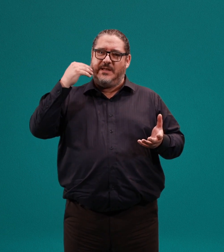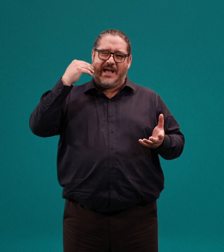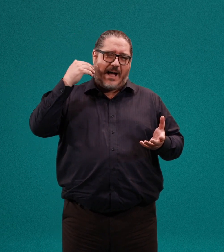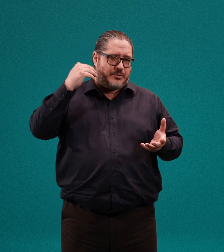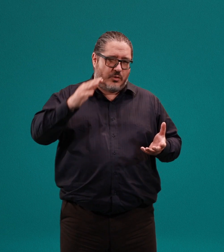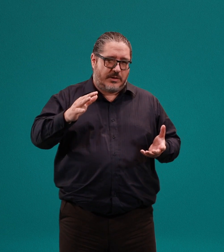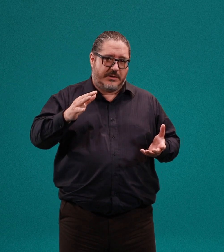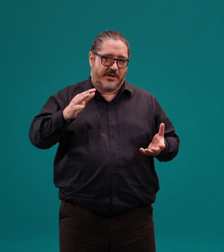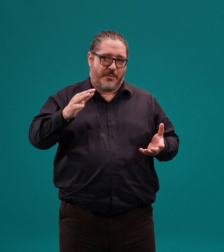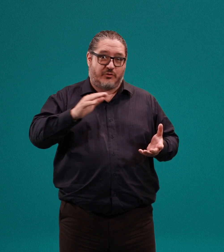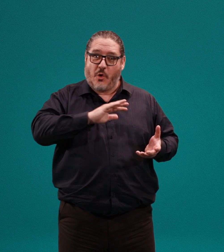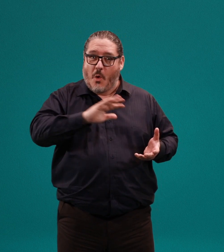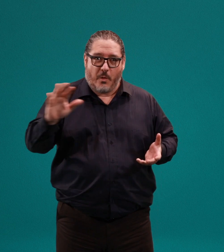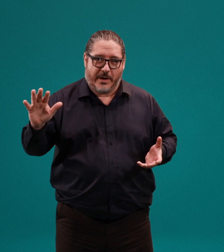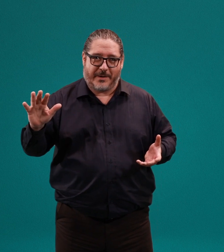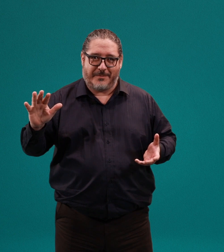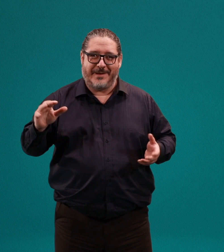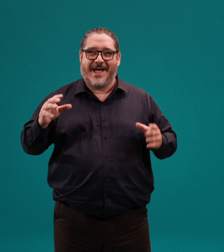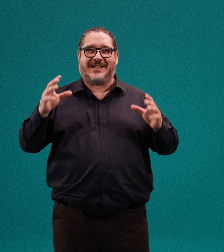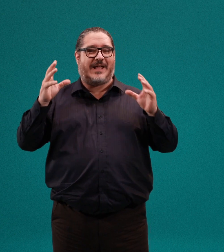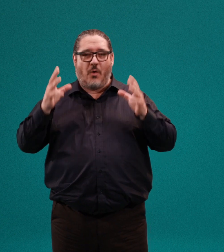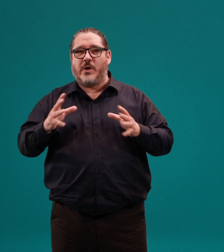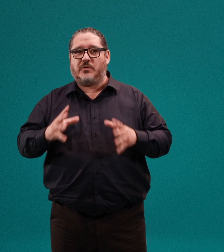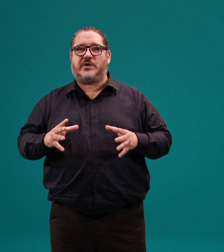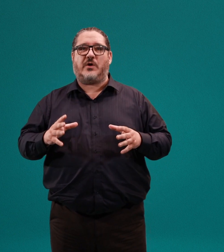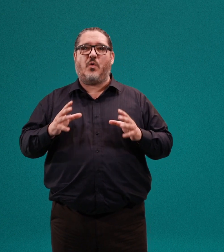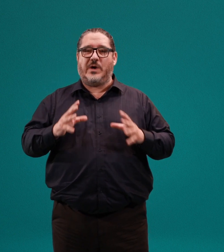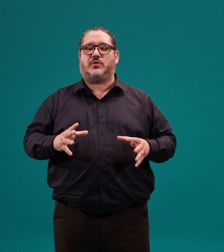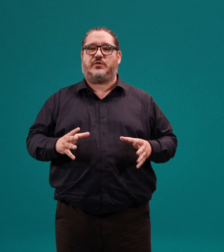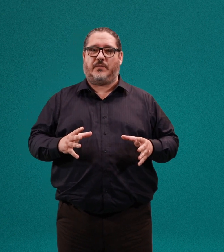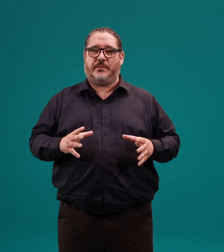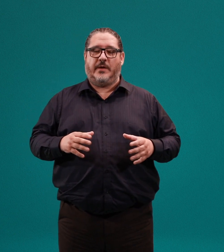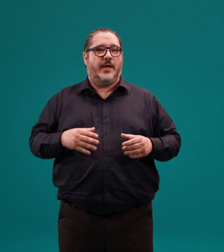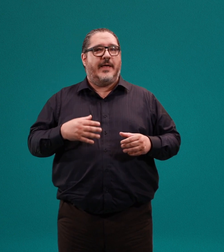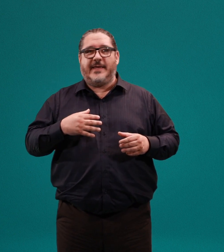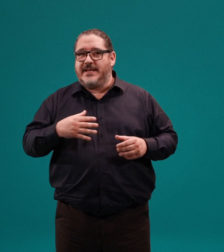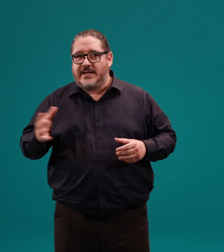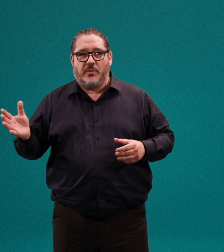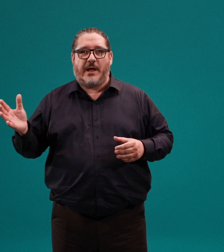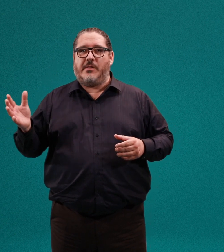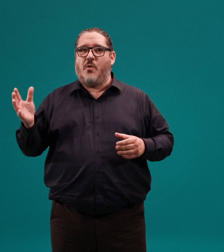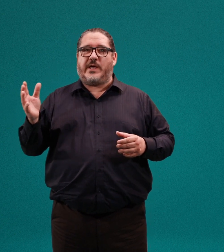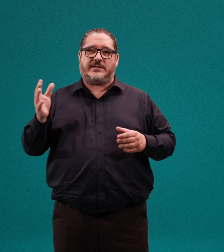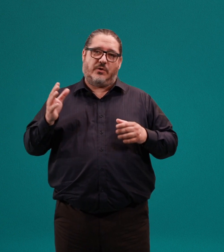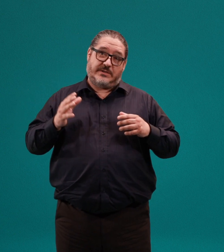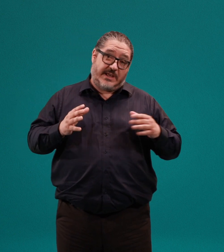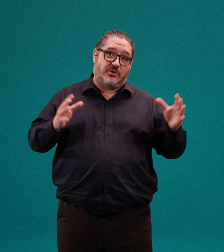absolutamente dispuesto a no volver a pararme hasta no encontrar una solución. Hice innumerables búsquedas en los distintos